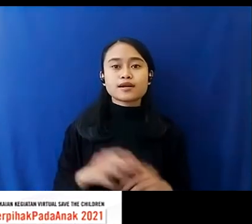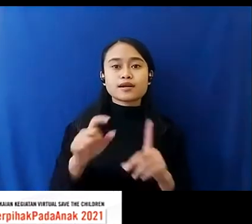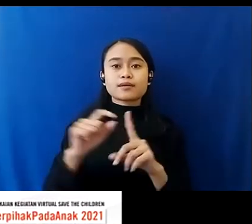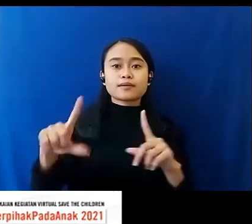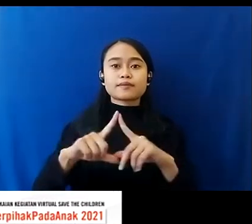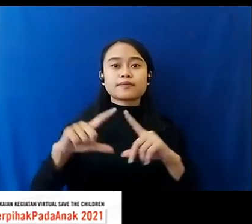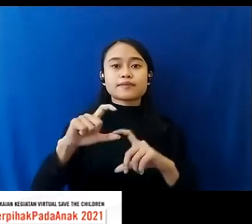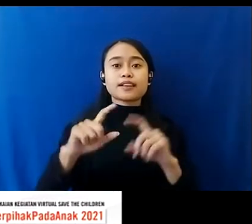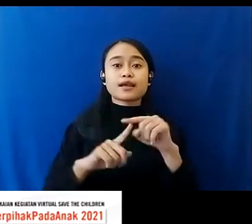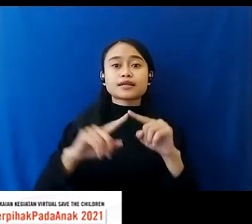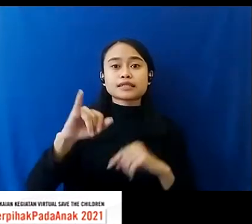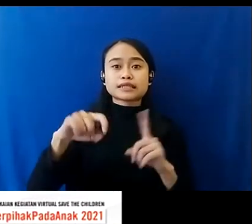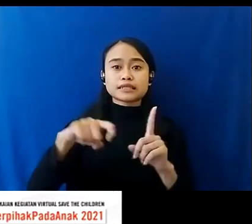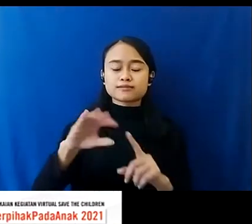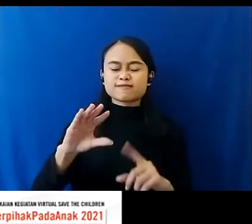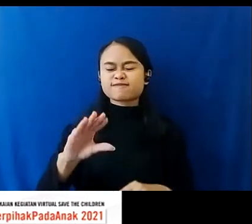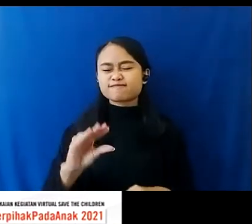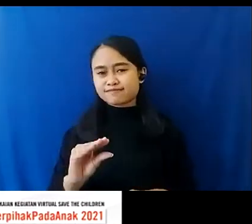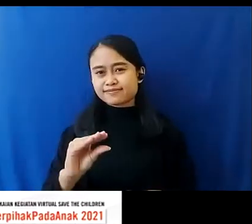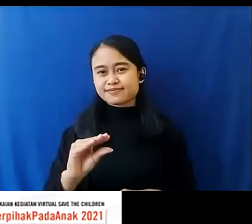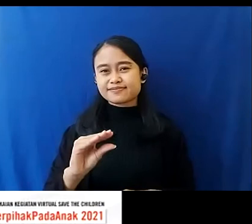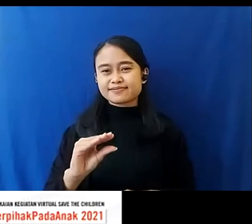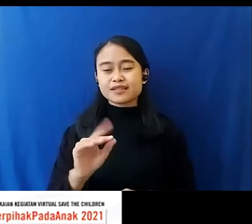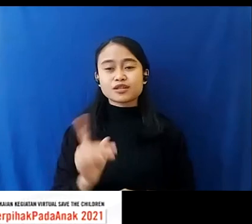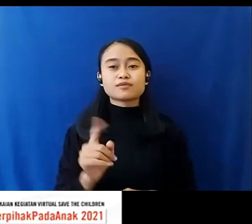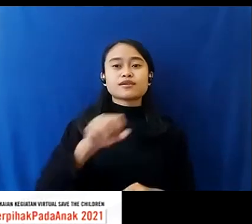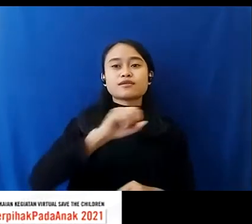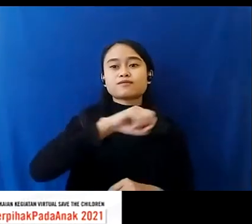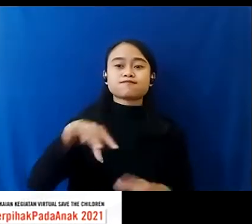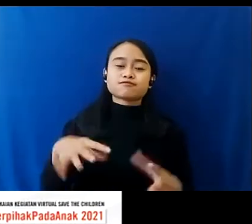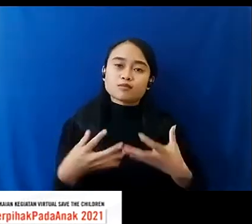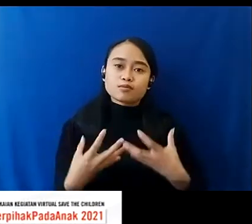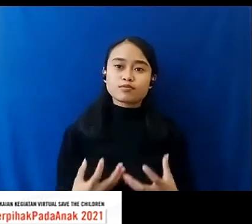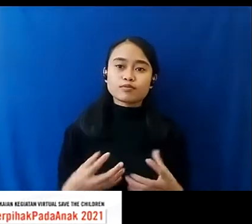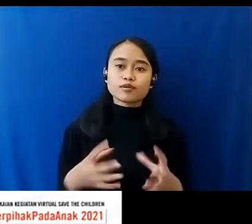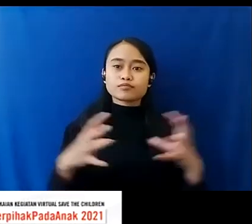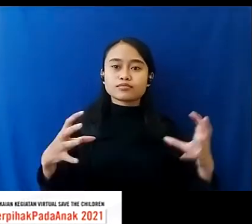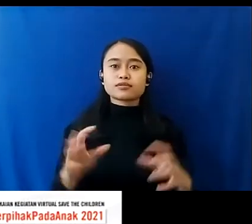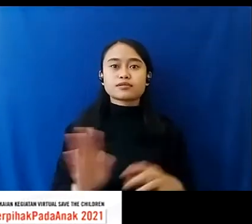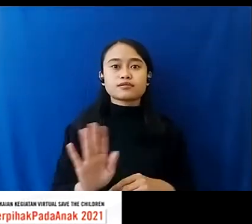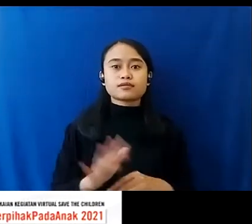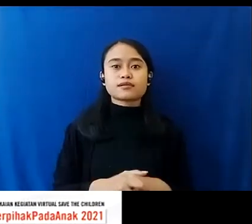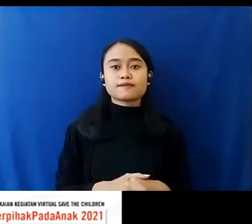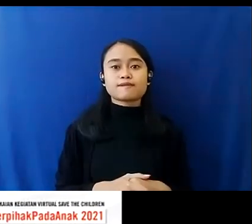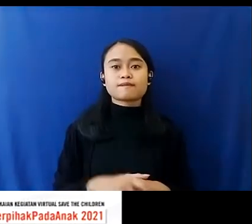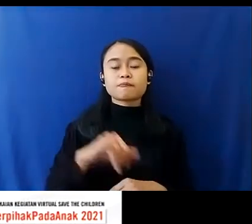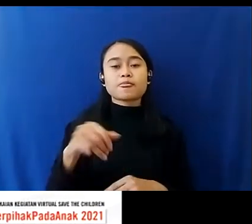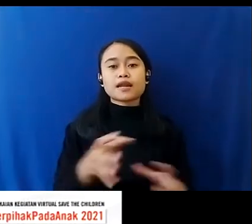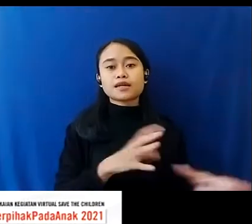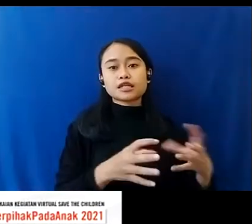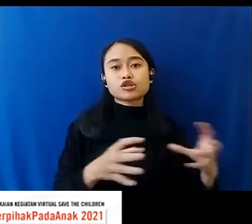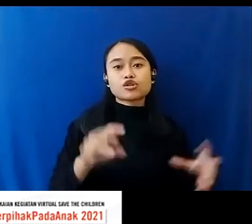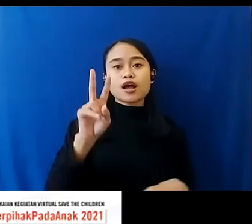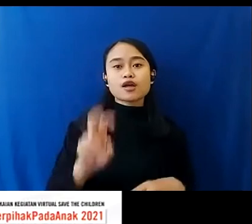Sehingga Tidak Menimbulkan Limbah Beban Limbah Yang Besar Sehingga Tidak Bisa Kita Kelola Dengan Baik